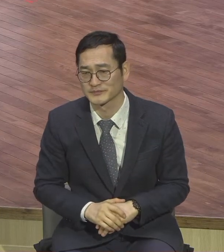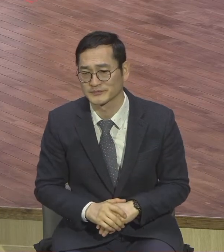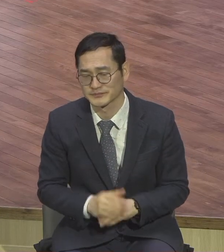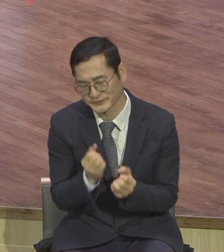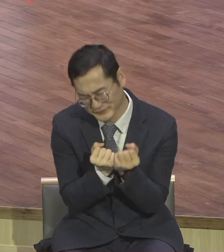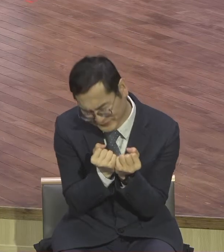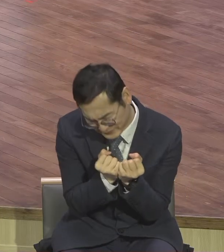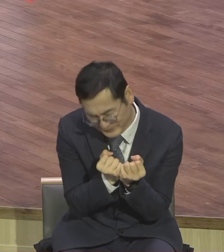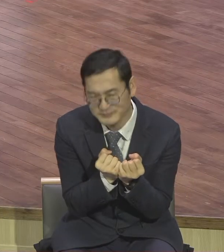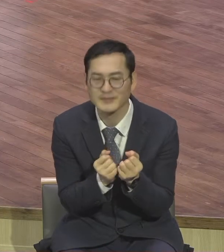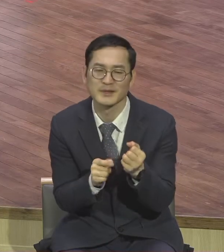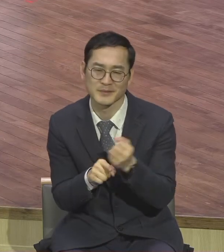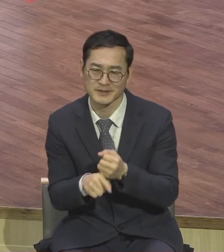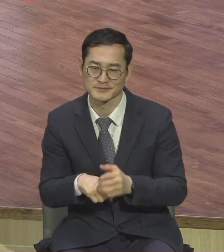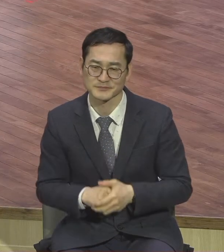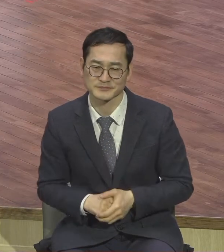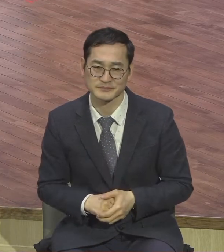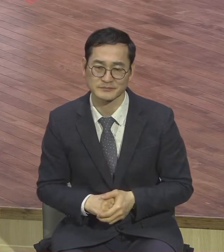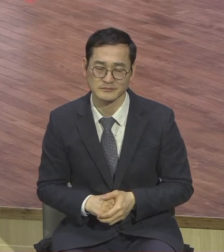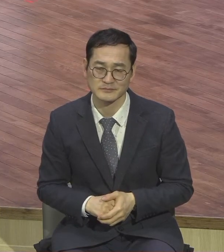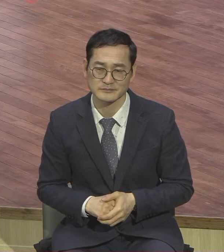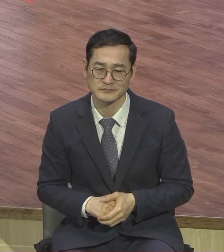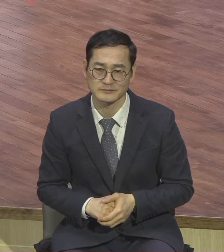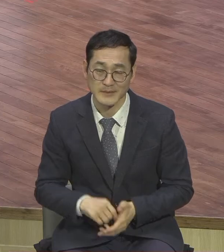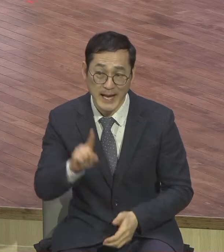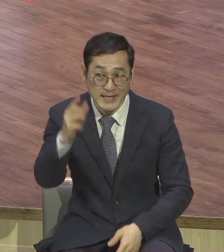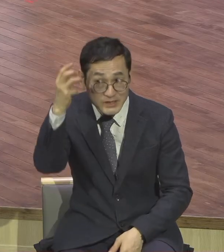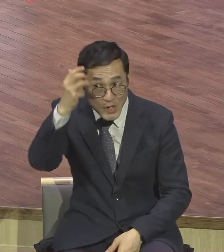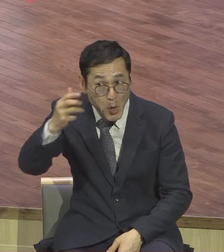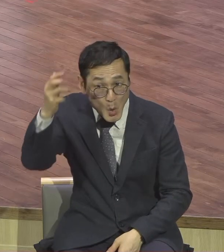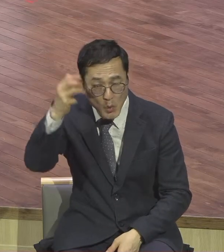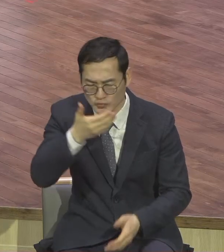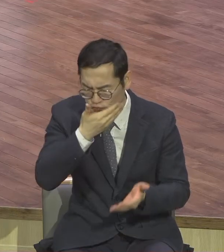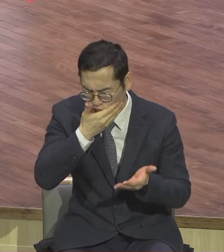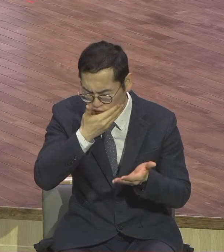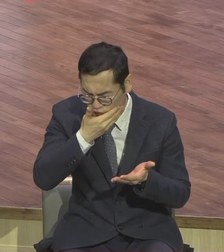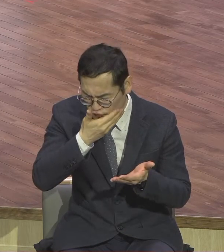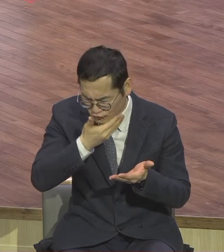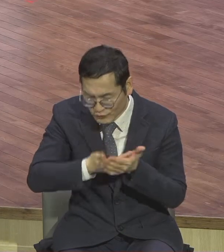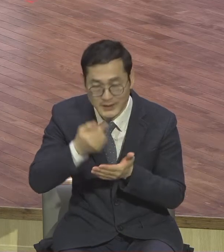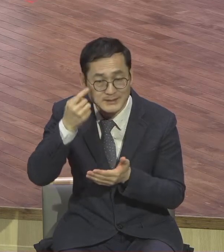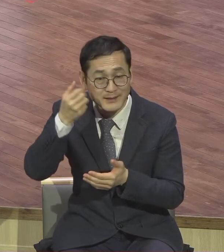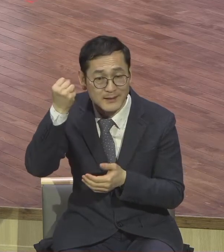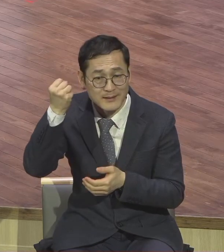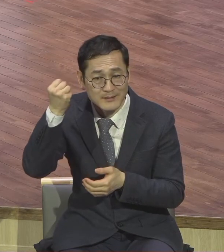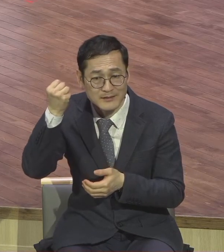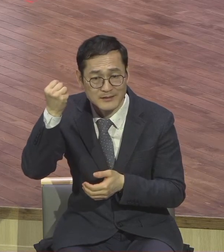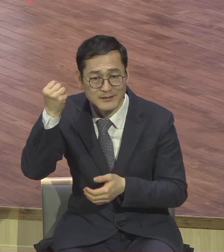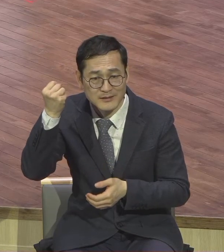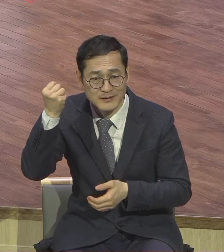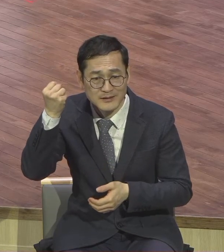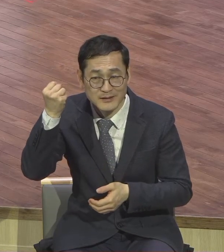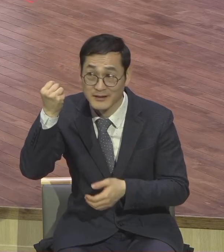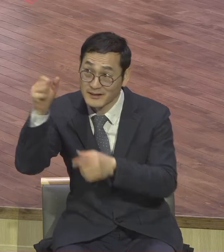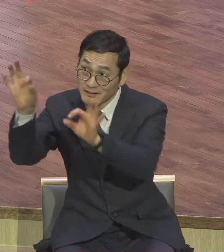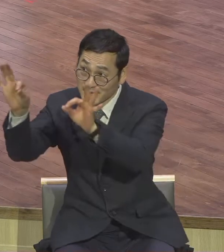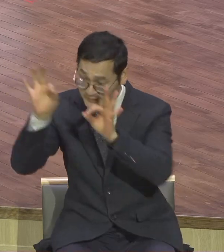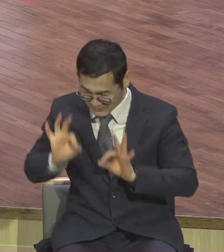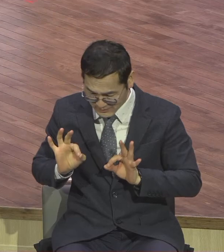보면 한 영혼을 소중히 여기시는 예수의 관심이 나 자신의 관심이 되어야 한다라는